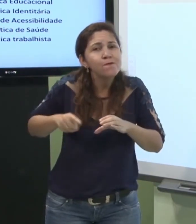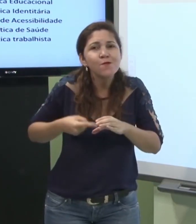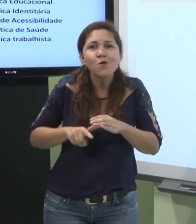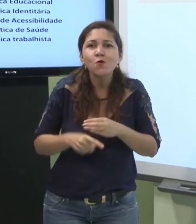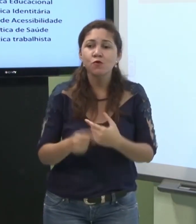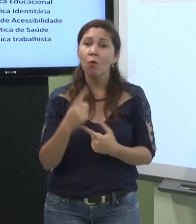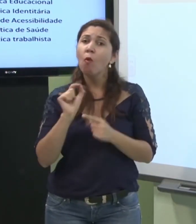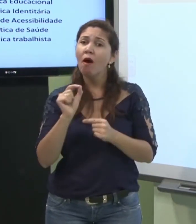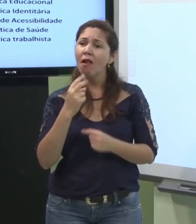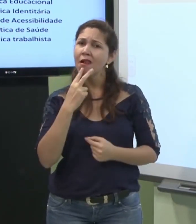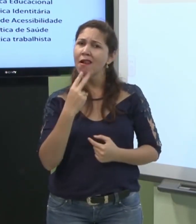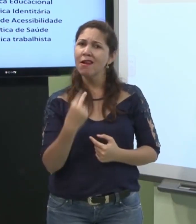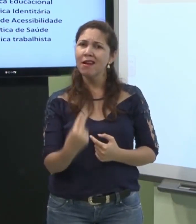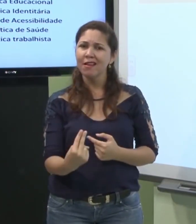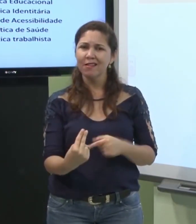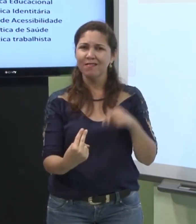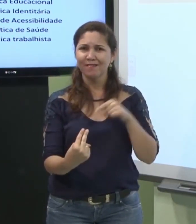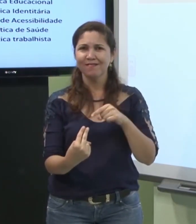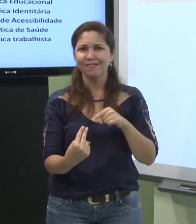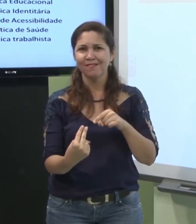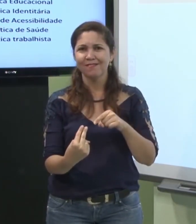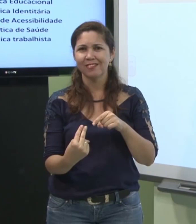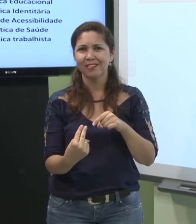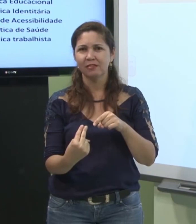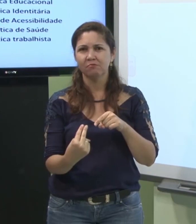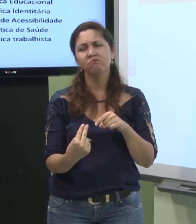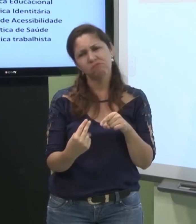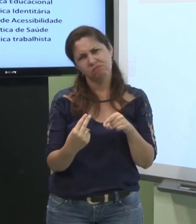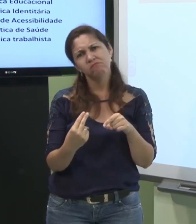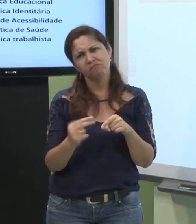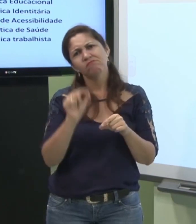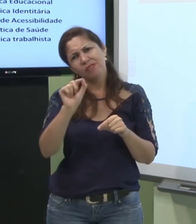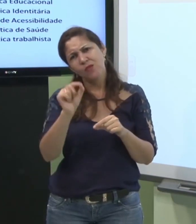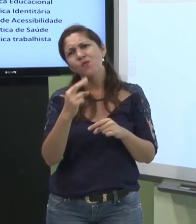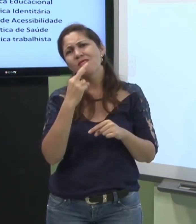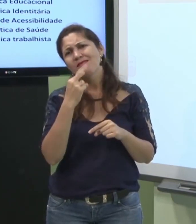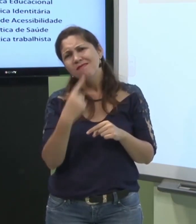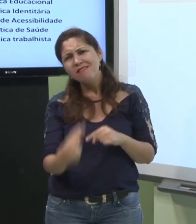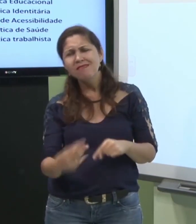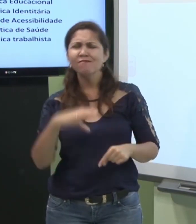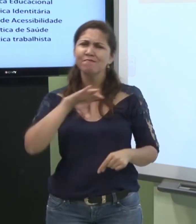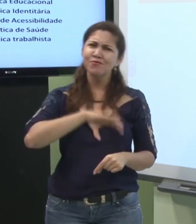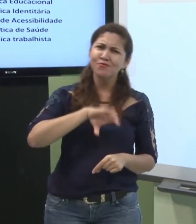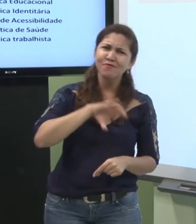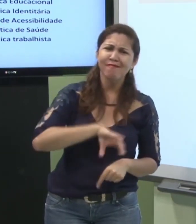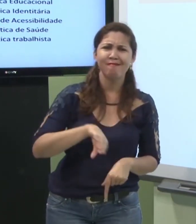que existem vários pesquisadores linguísticos que pesquisam a língua do surdo